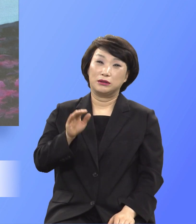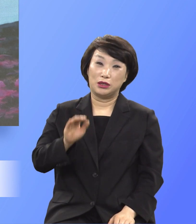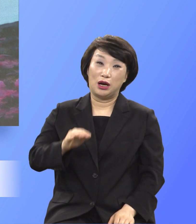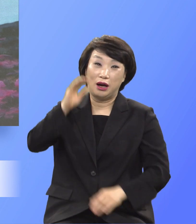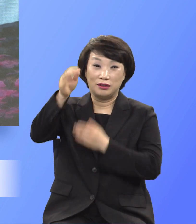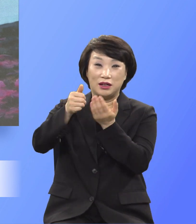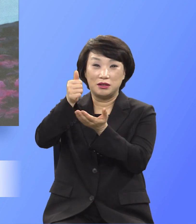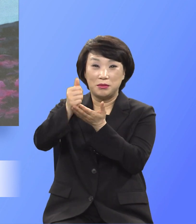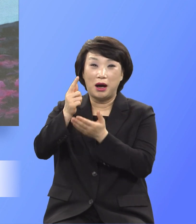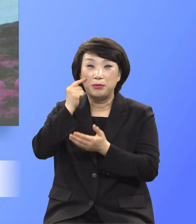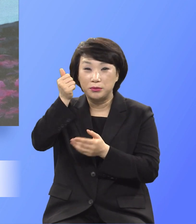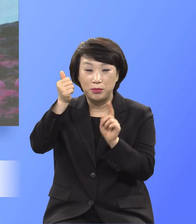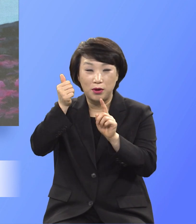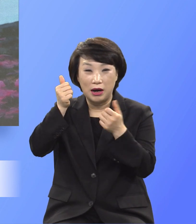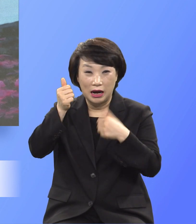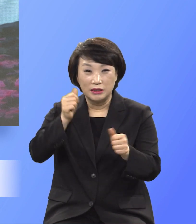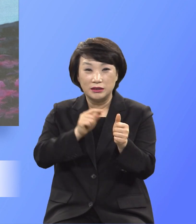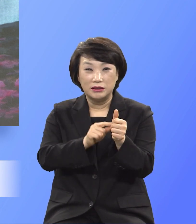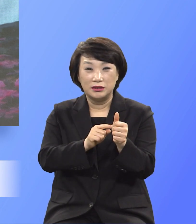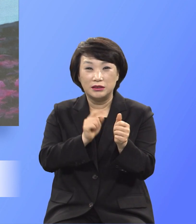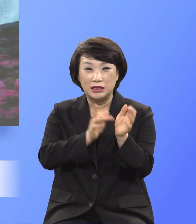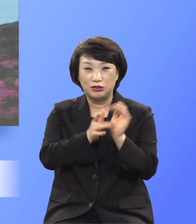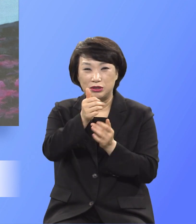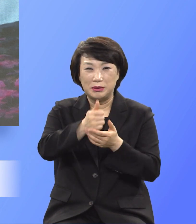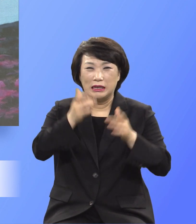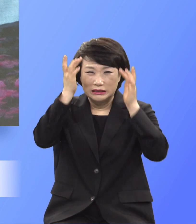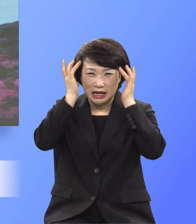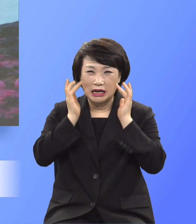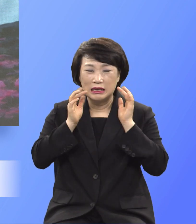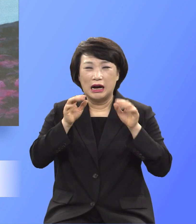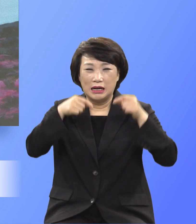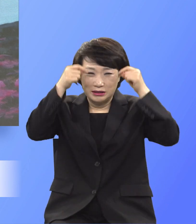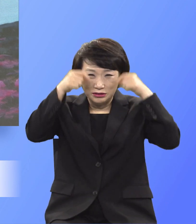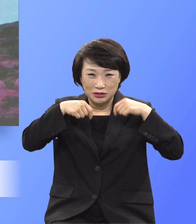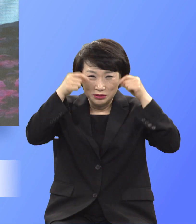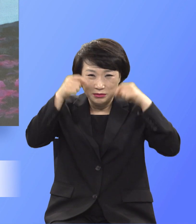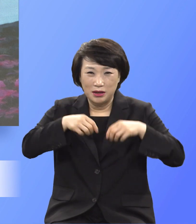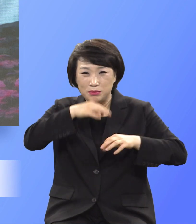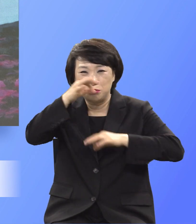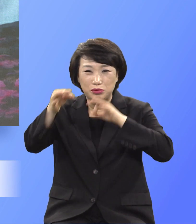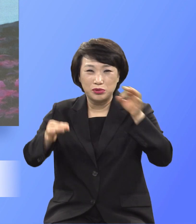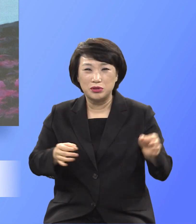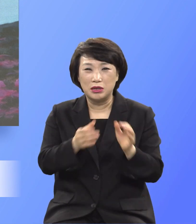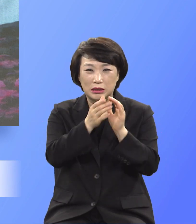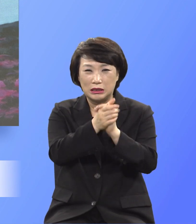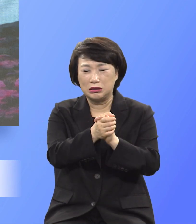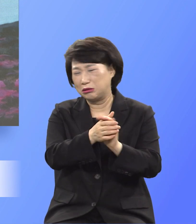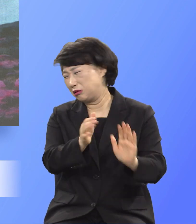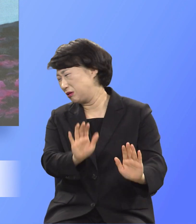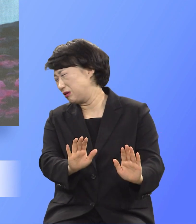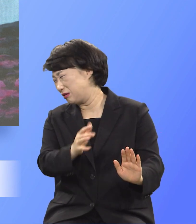아들의 흘리는 땀과 불지짐의 절규를 뒤로 한 채